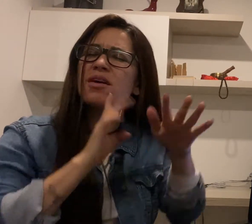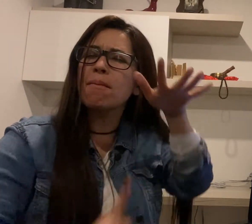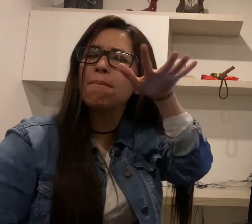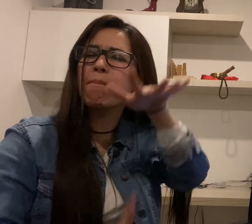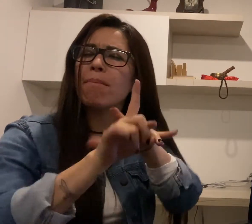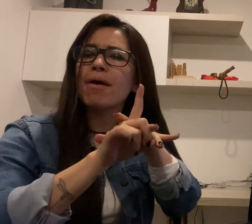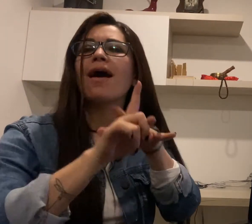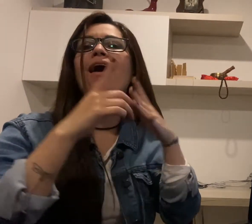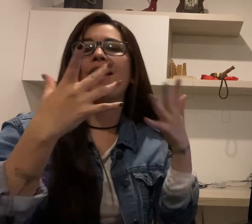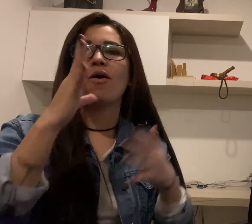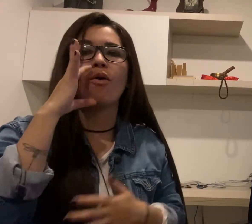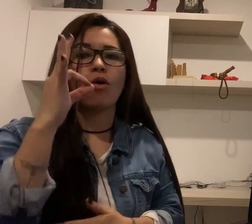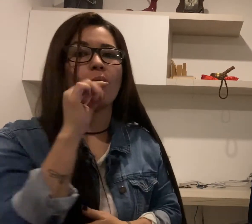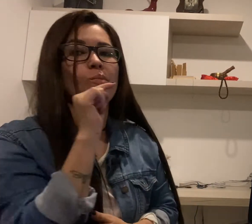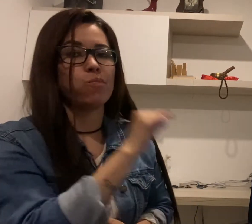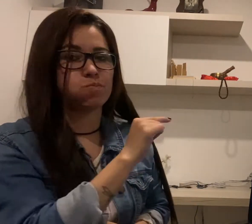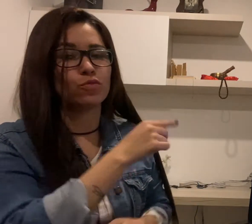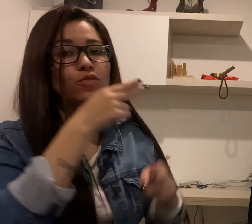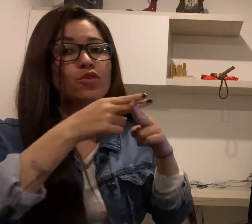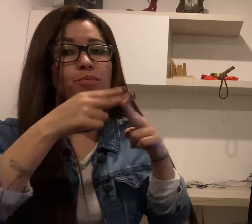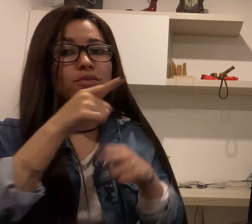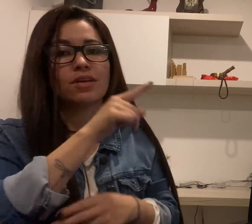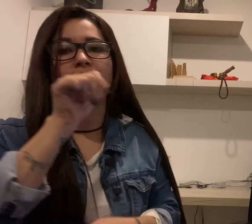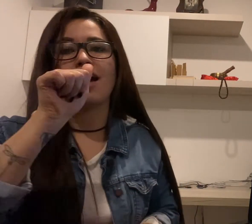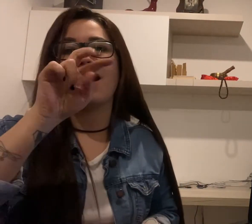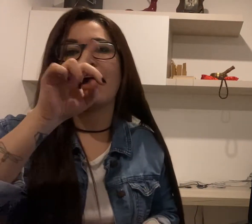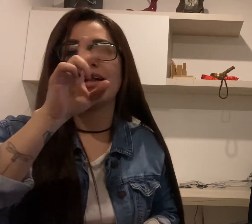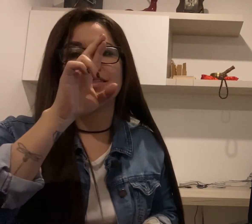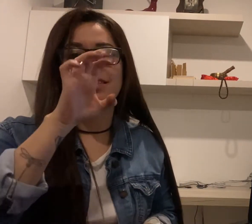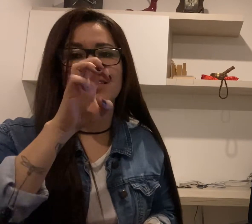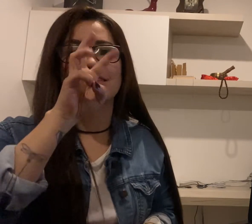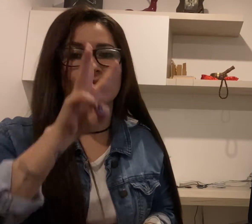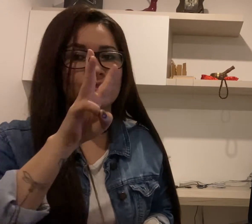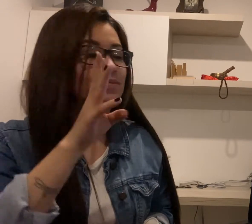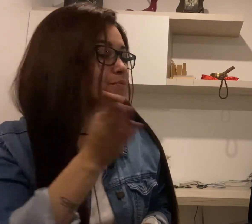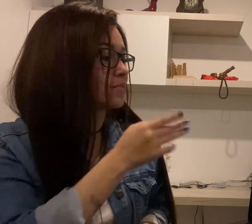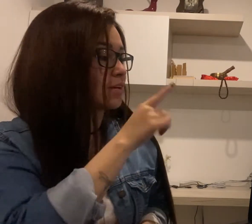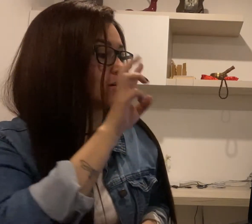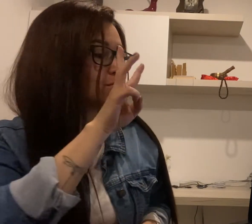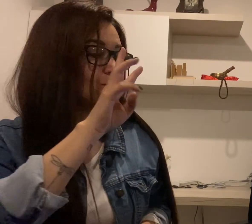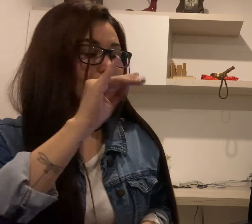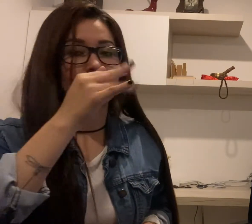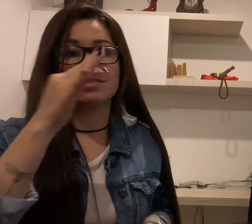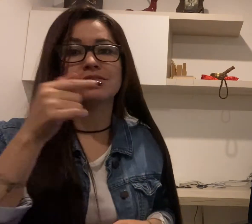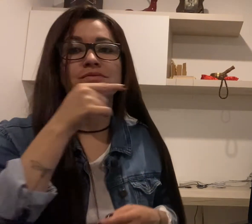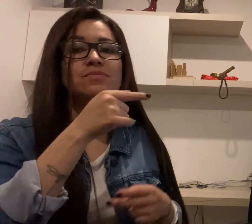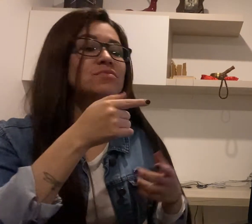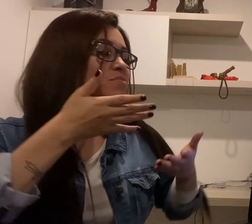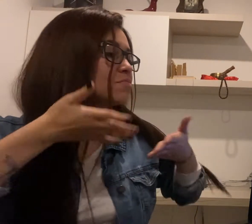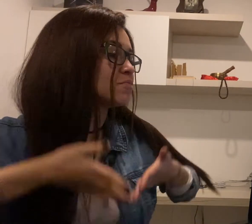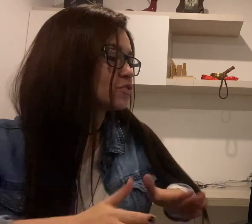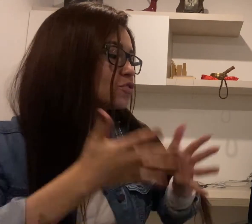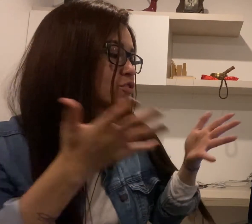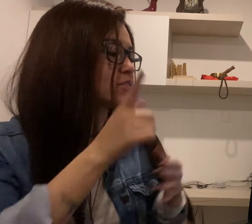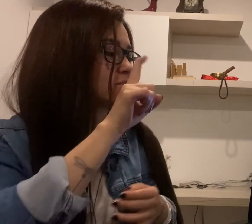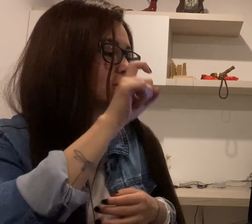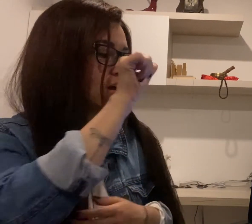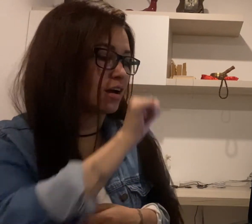El creador o la primera persona que se reconoce de este arte es Ander Wanjola, que